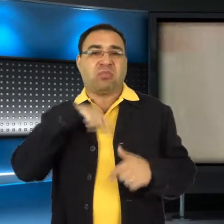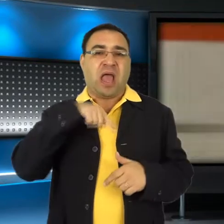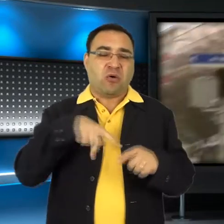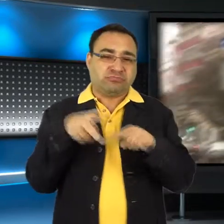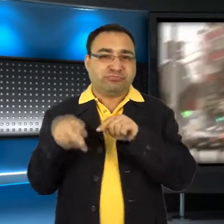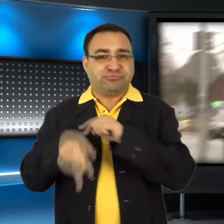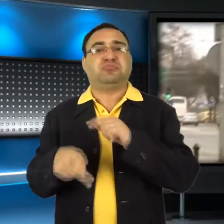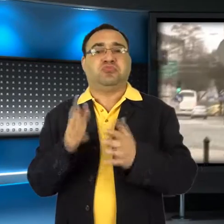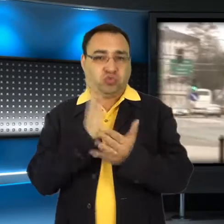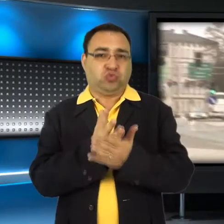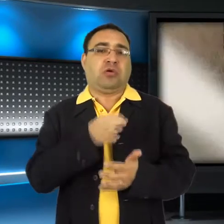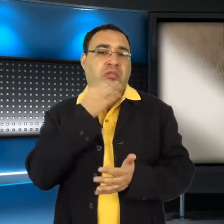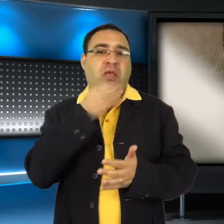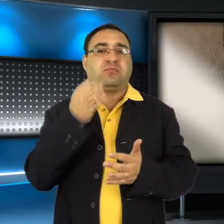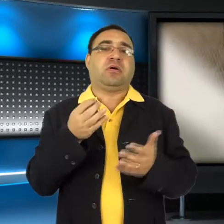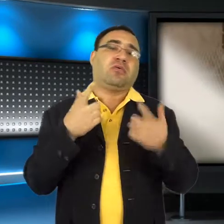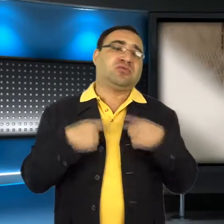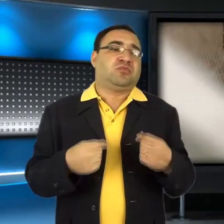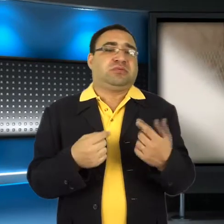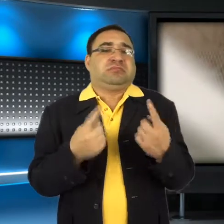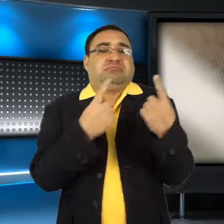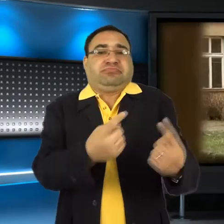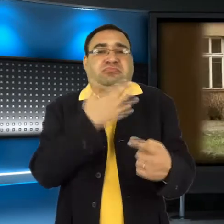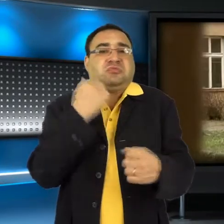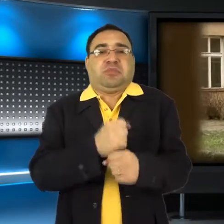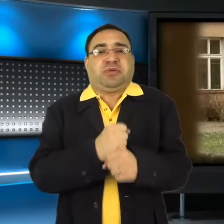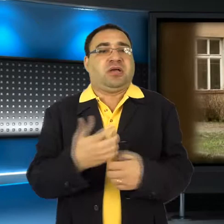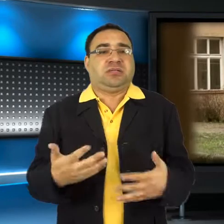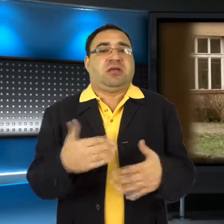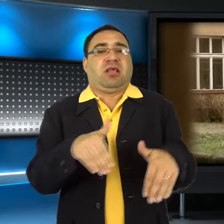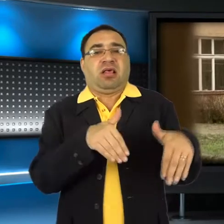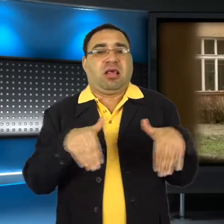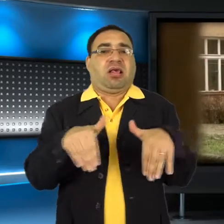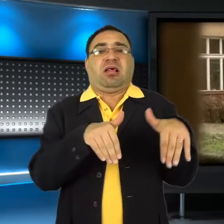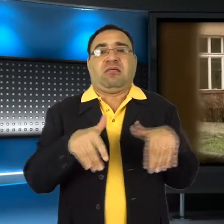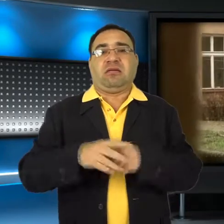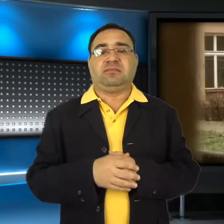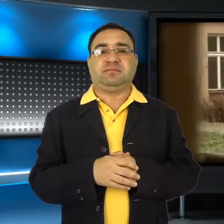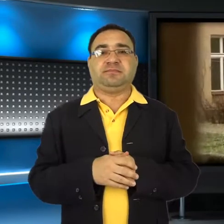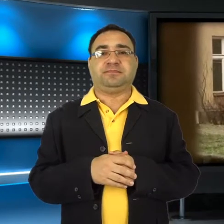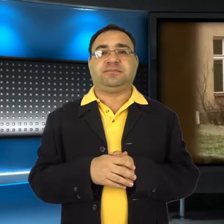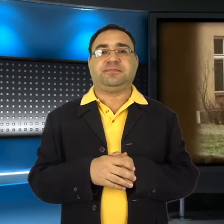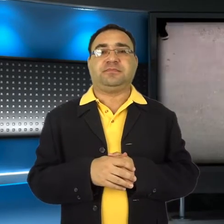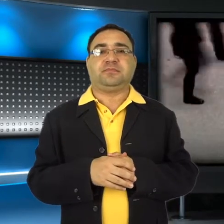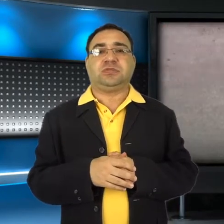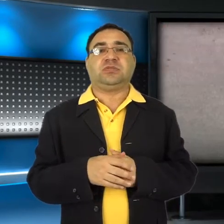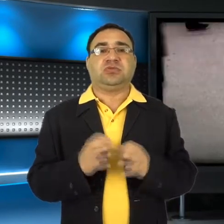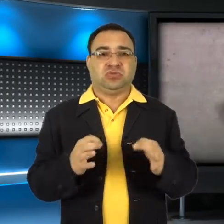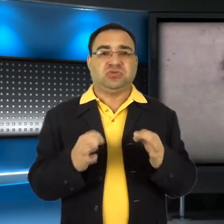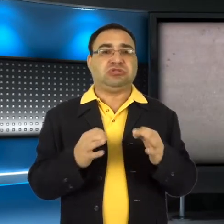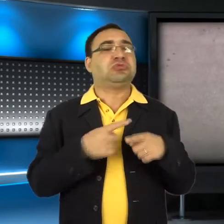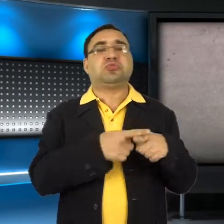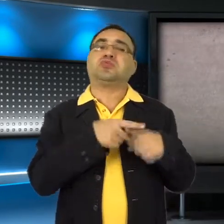bezdomności, nałogów, a także ci, którzy z różnych przyczyn pozostają bez zatrudnienia. Do